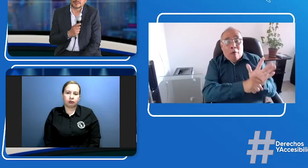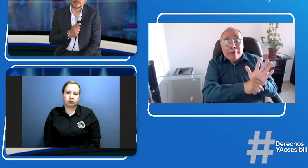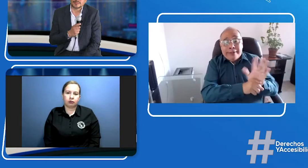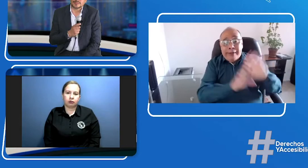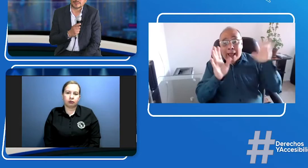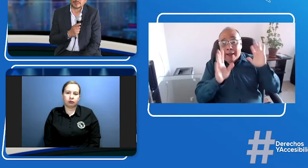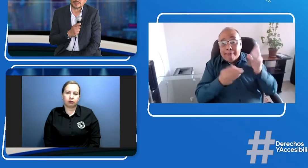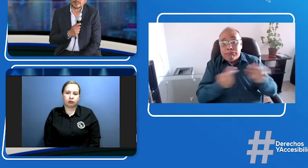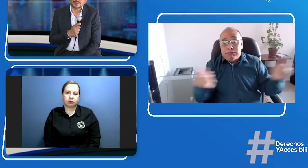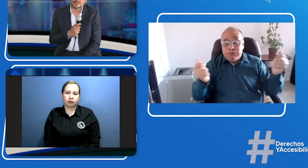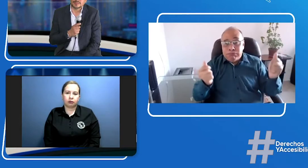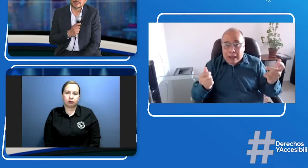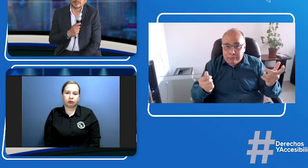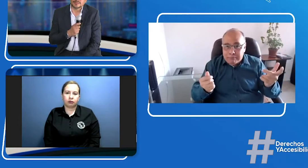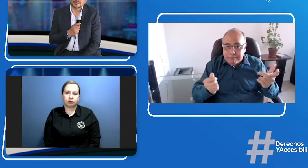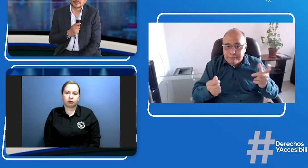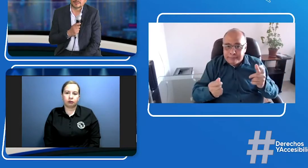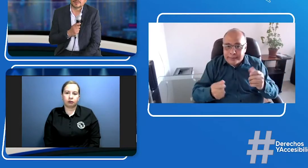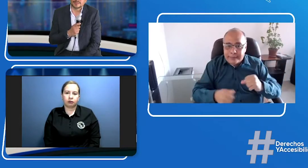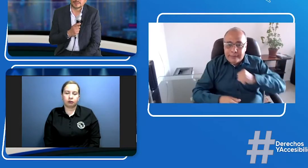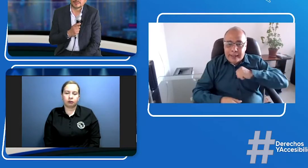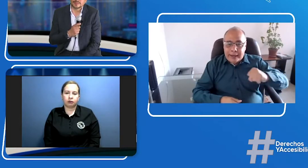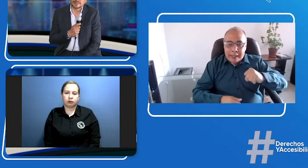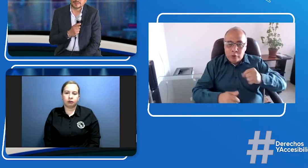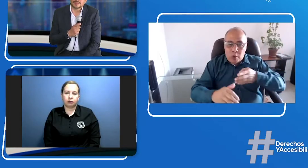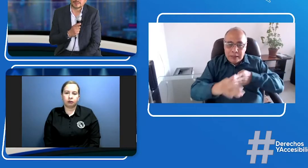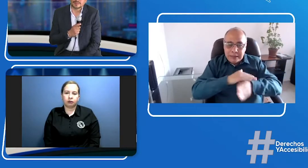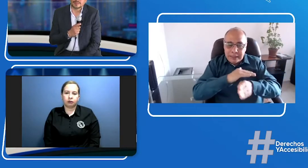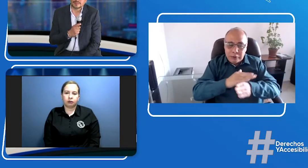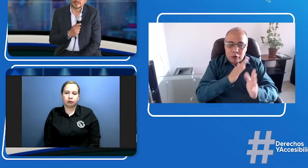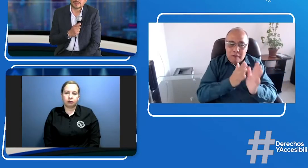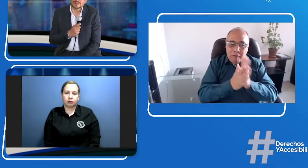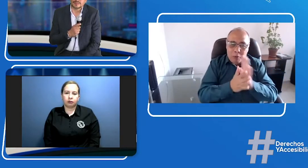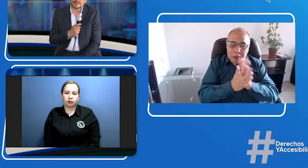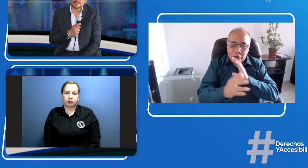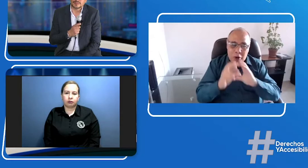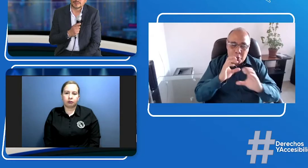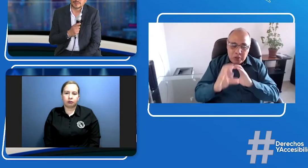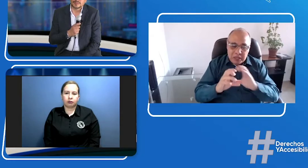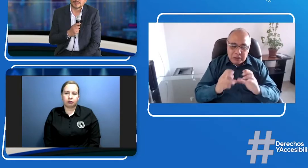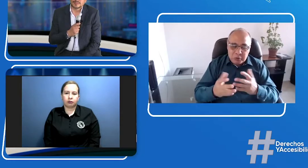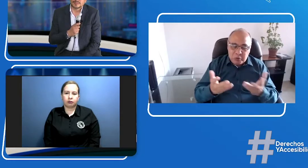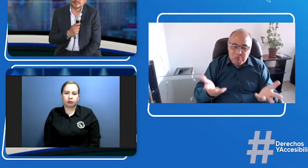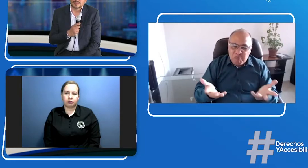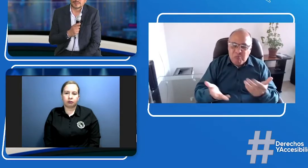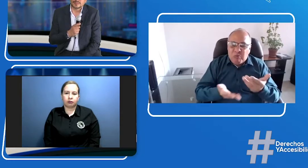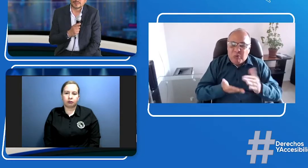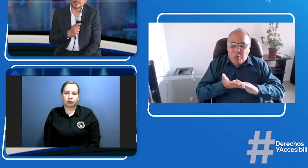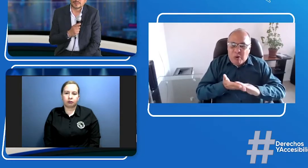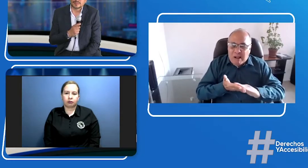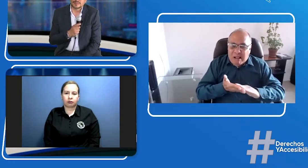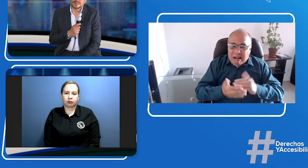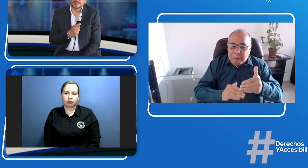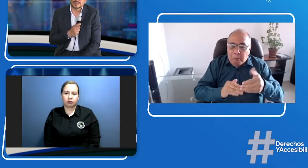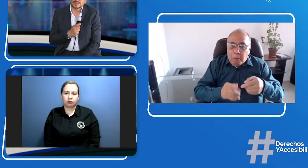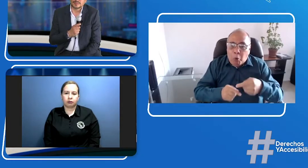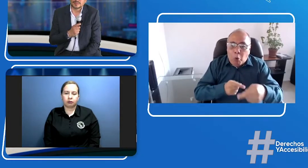de qué manera esto se pudiera solventar porque pues no es algo que quede simplemente por la contingencia o la